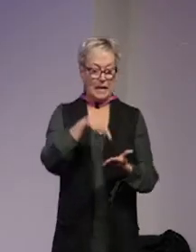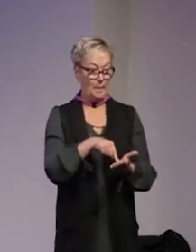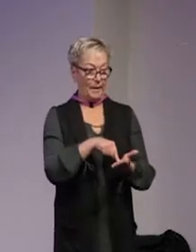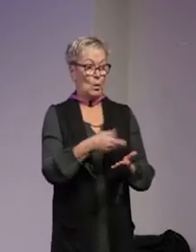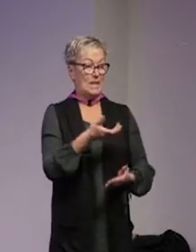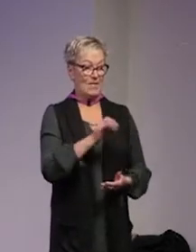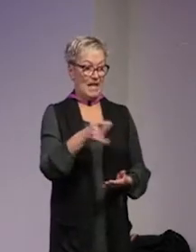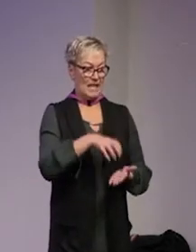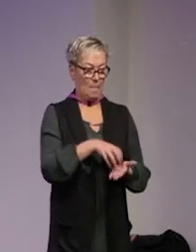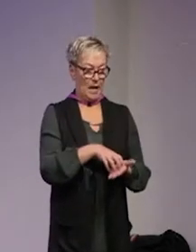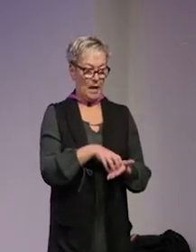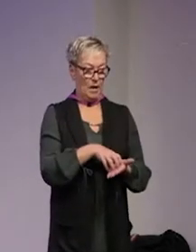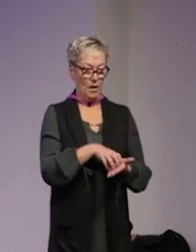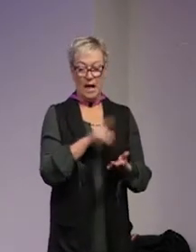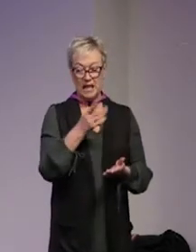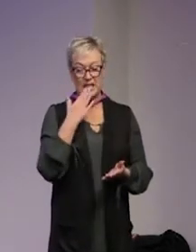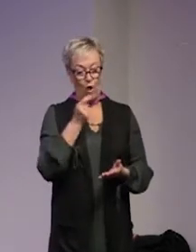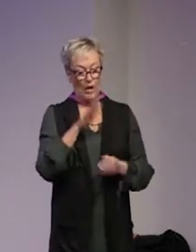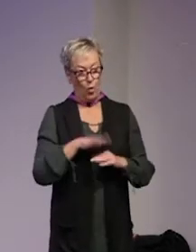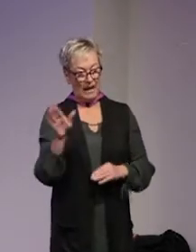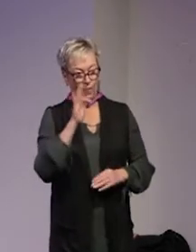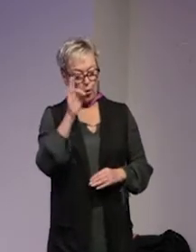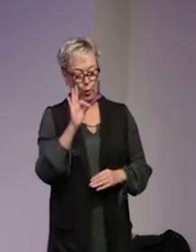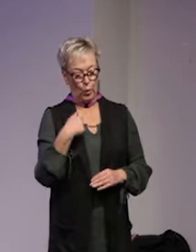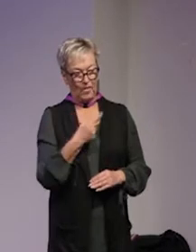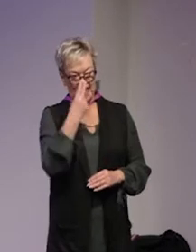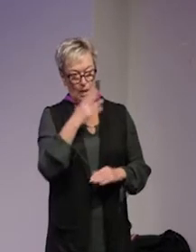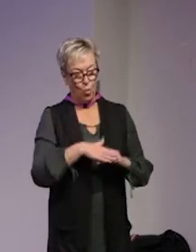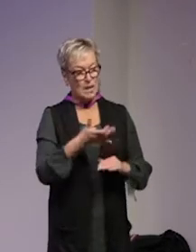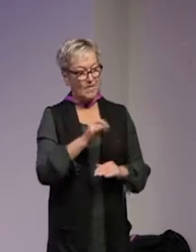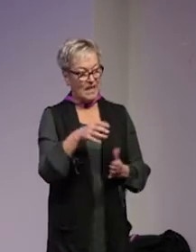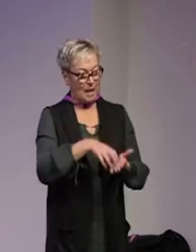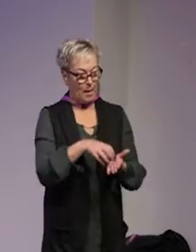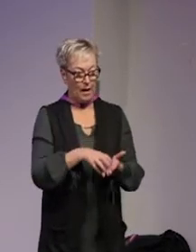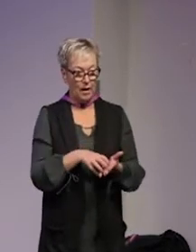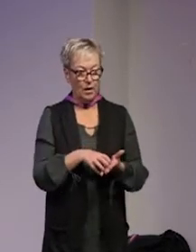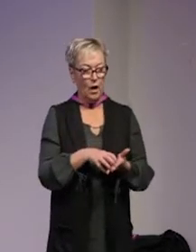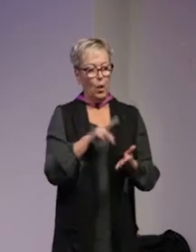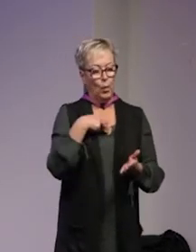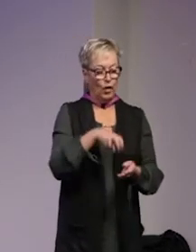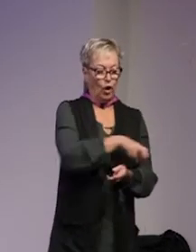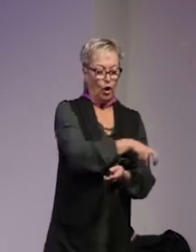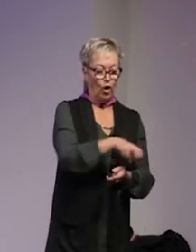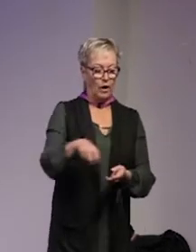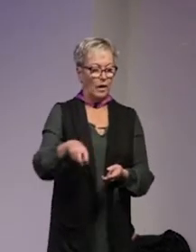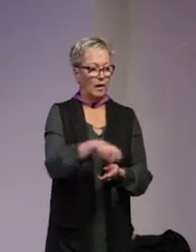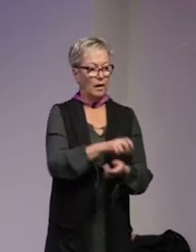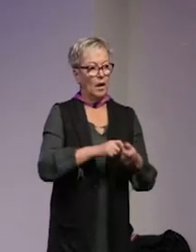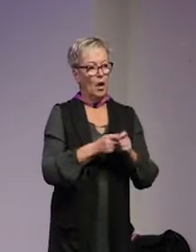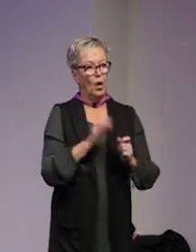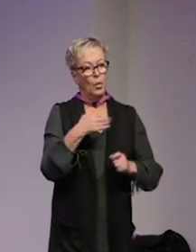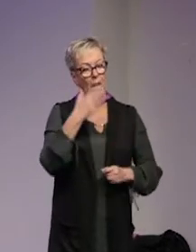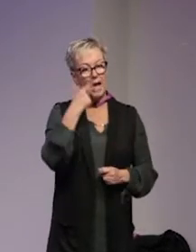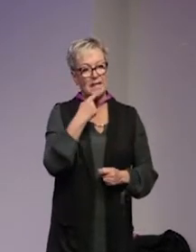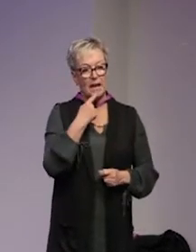civilsamhället så där kanske vi svarar lite på din fråga hur vi ser på civilsamhället men vi rör oss också i en kontext av vad man skulle